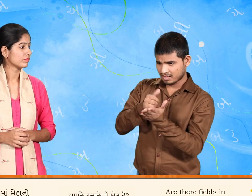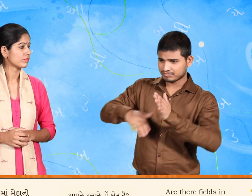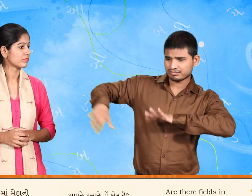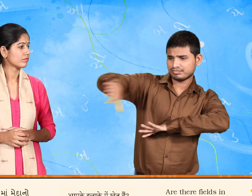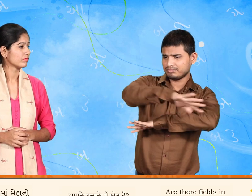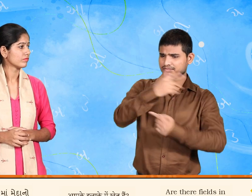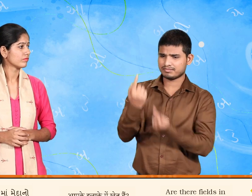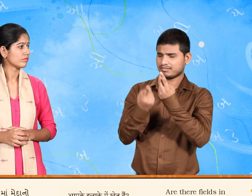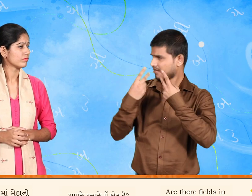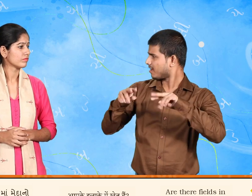મેદાનો છે